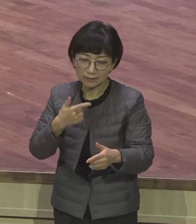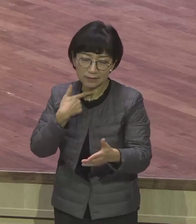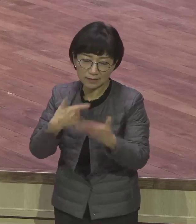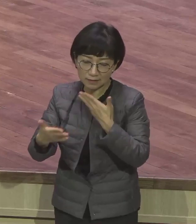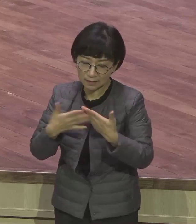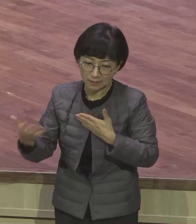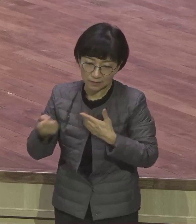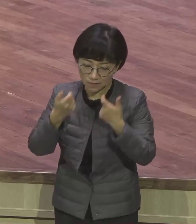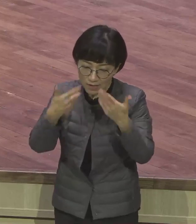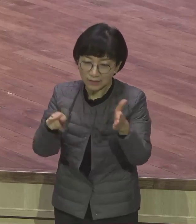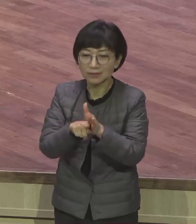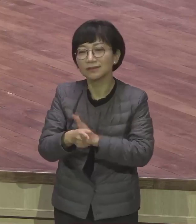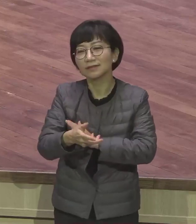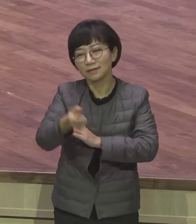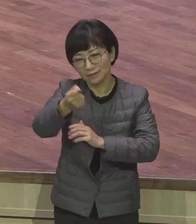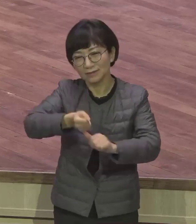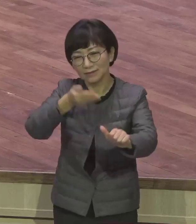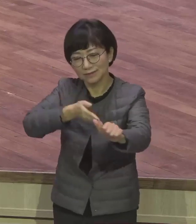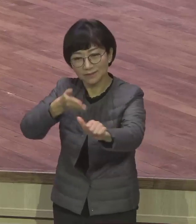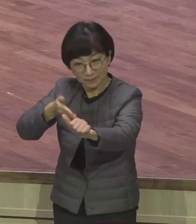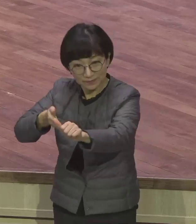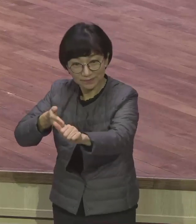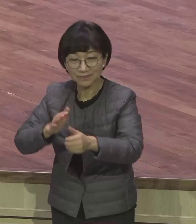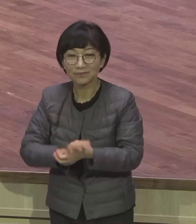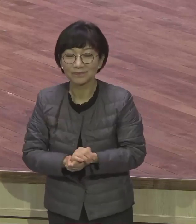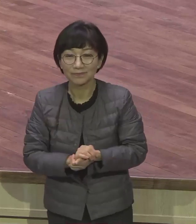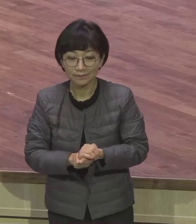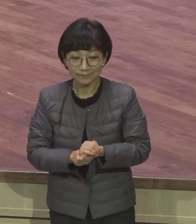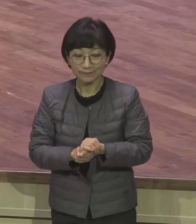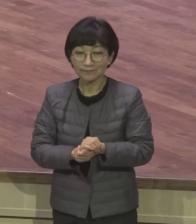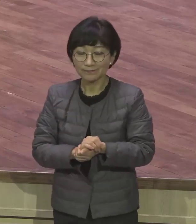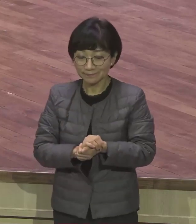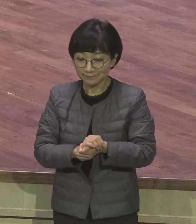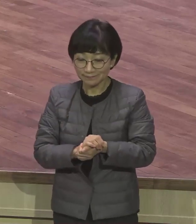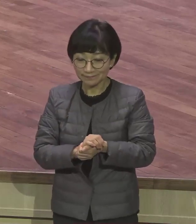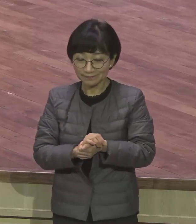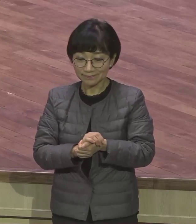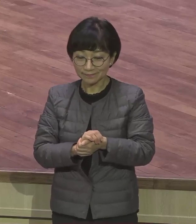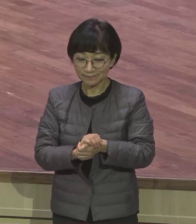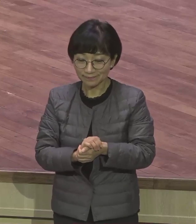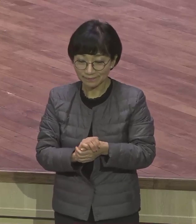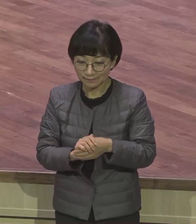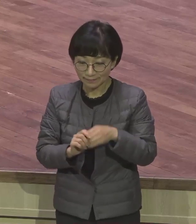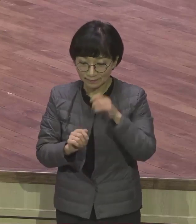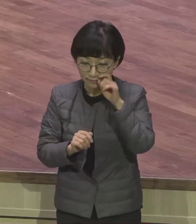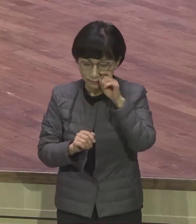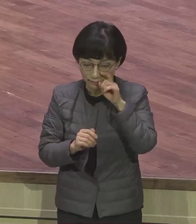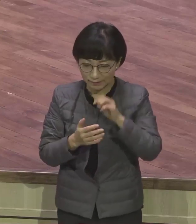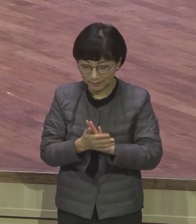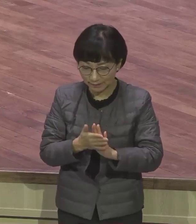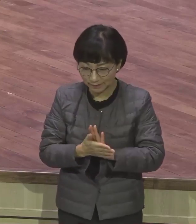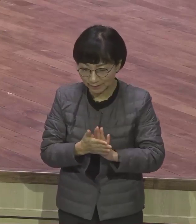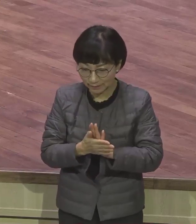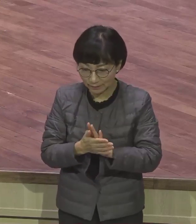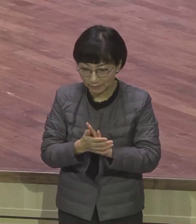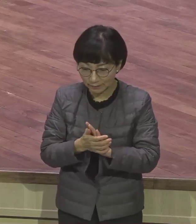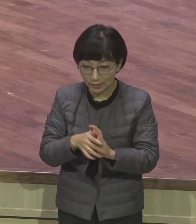아멘. 그런데 우리의 삶은요. 어떻게 해요? 구원으로 끝나는 게 아니에요. 구원 받았잖아요.